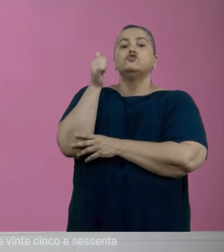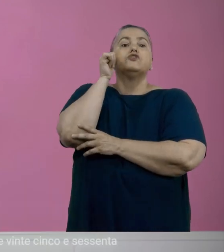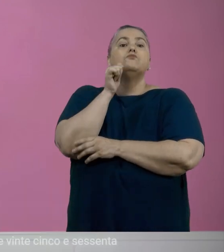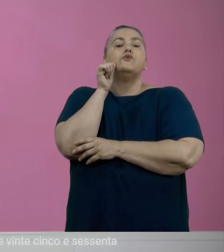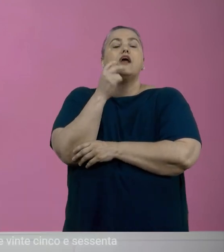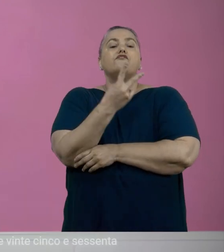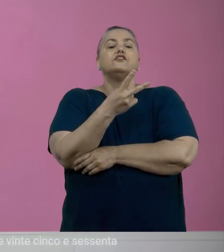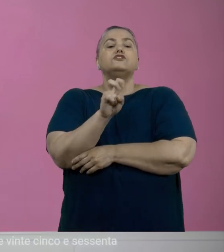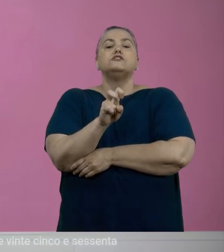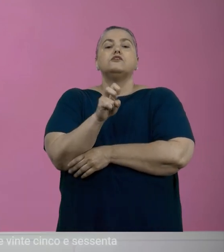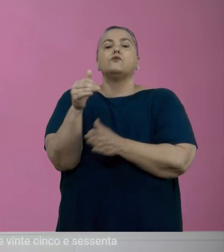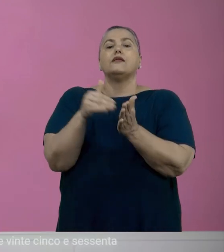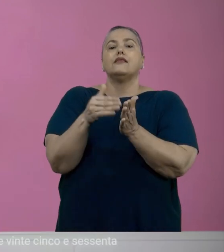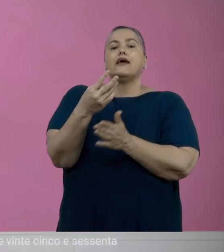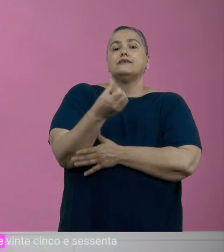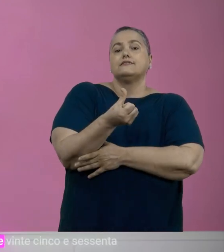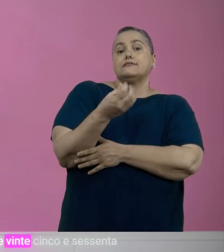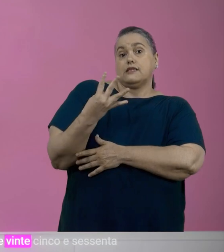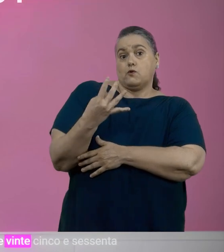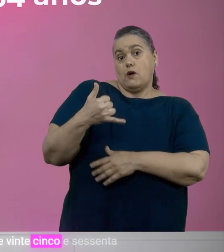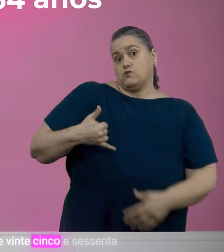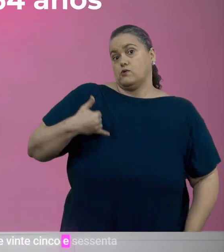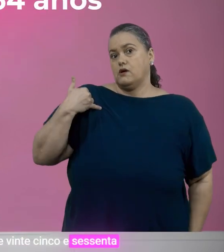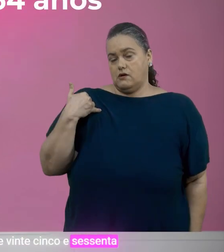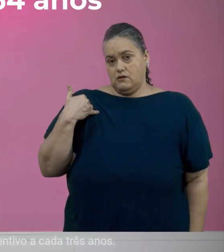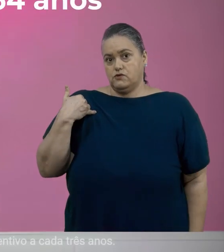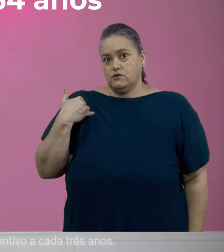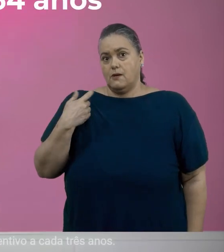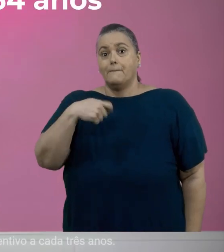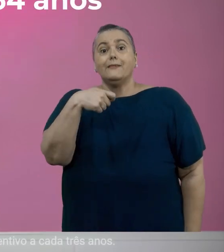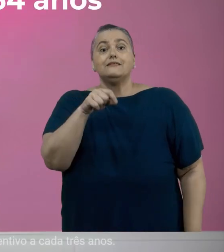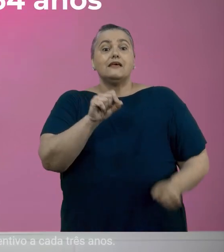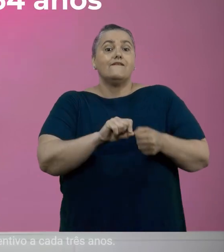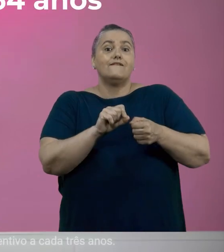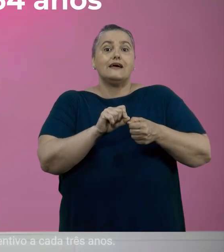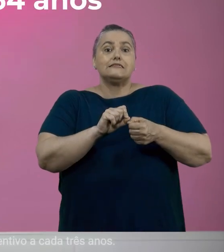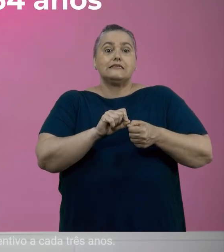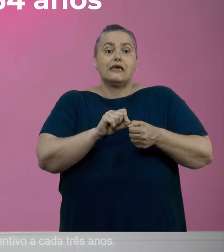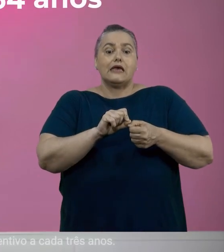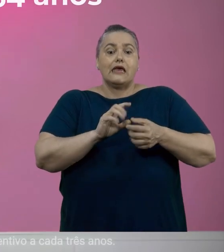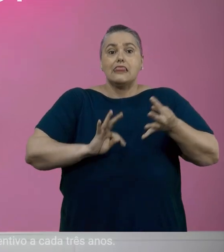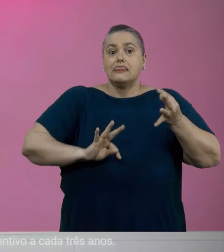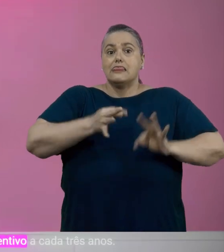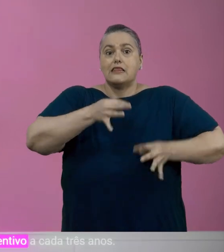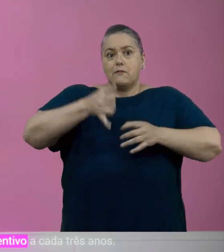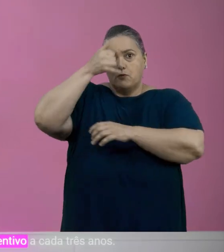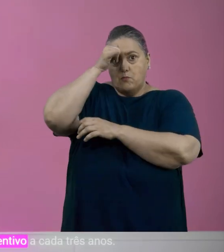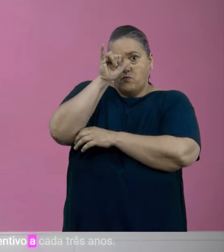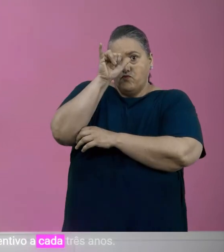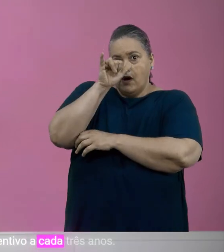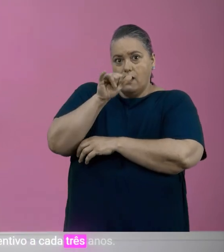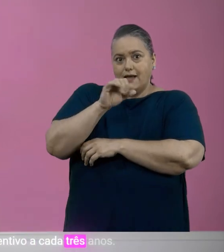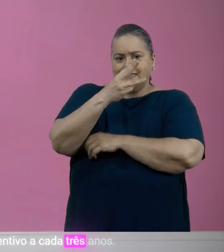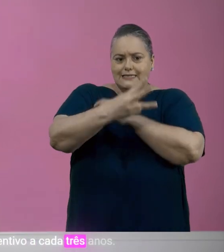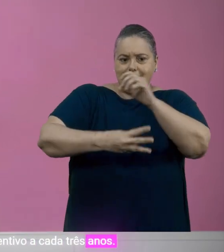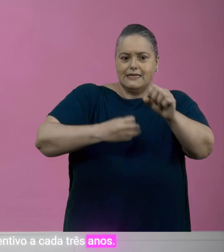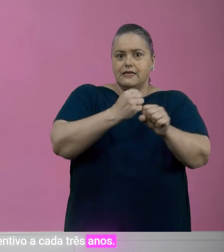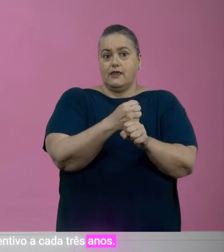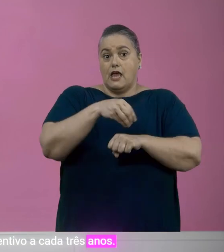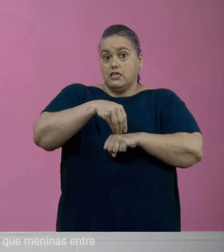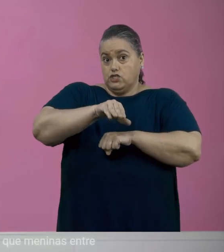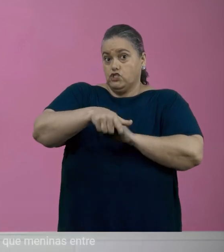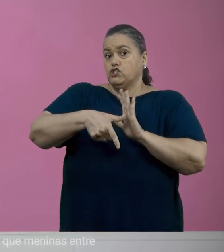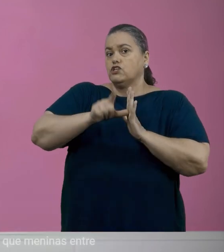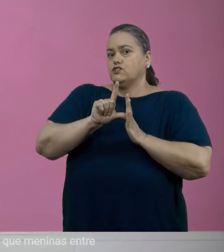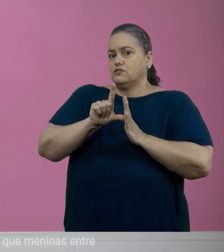Portanto, é importante que mulheres entre 25 e 64 anos devem fazer o exame preventivo a cada 3 anos.